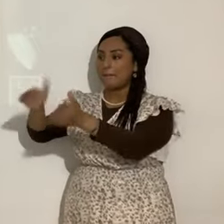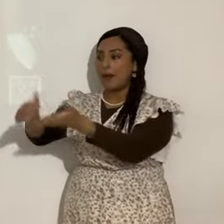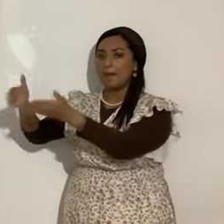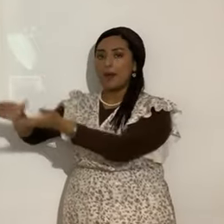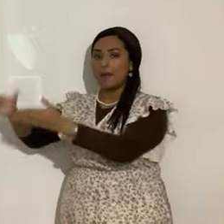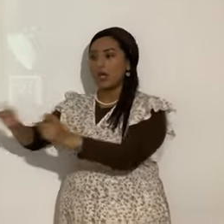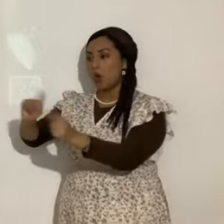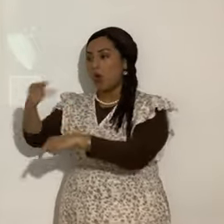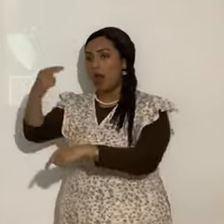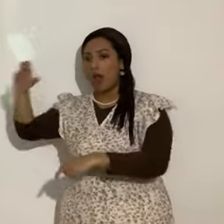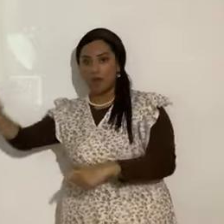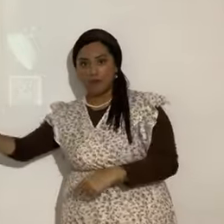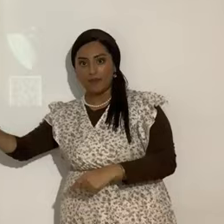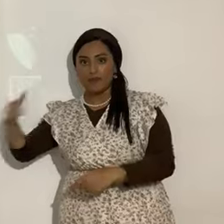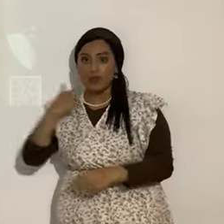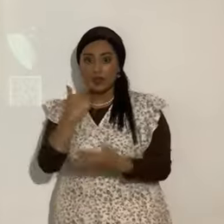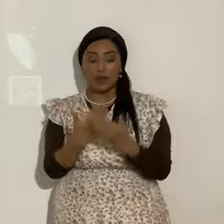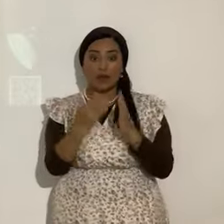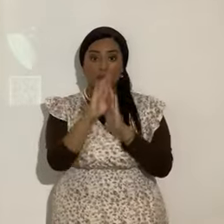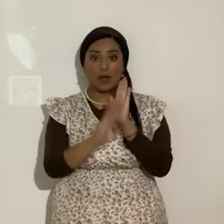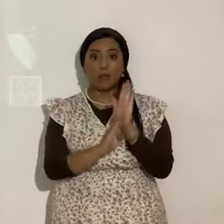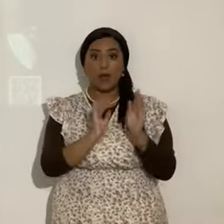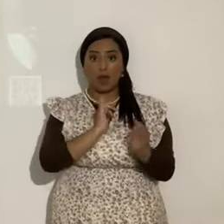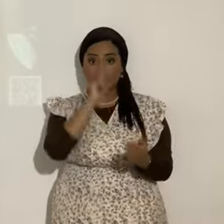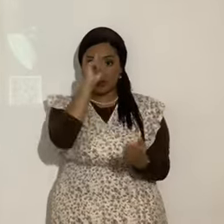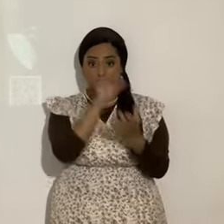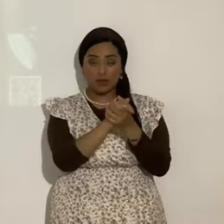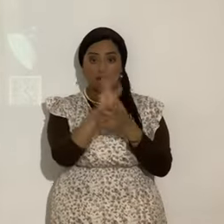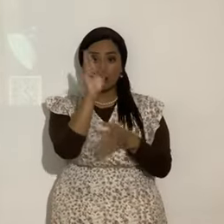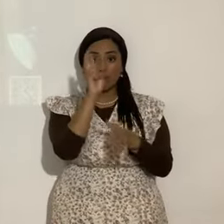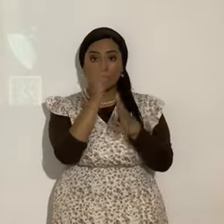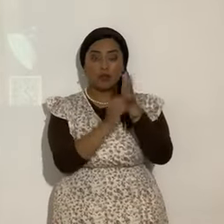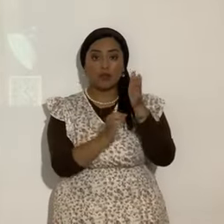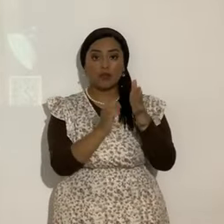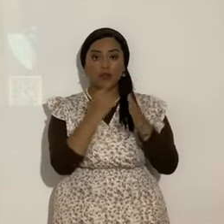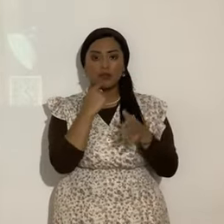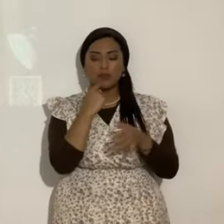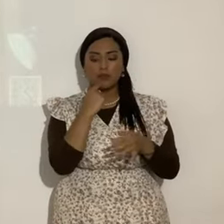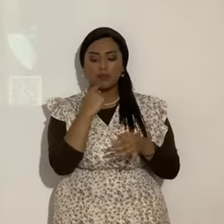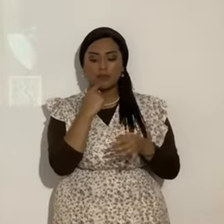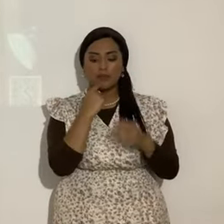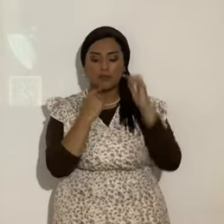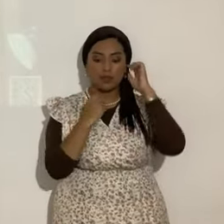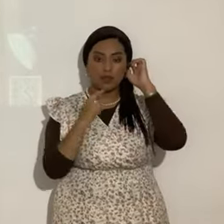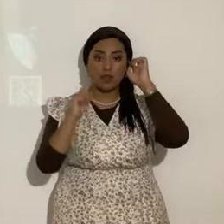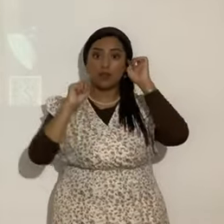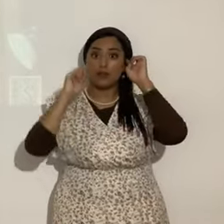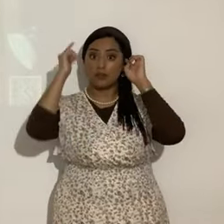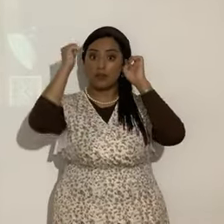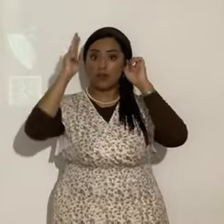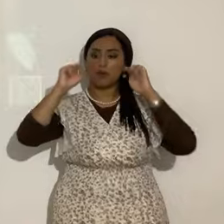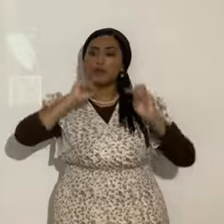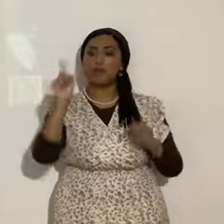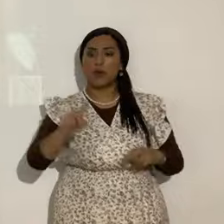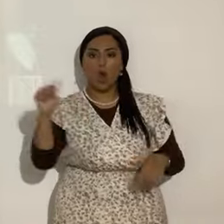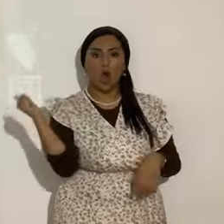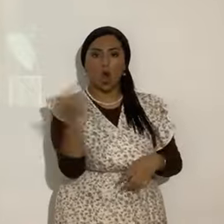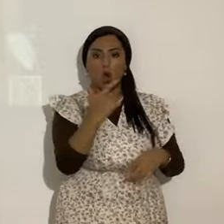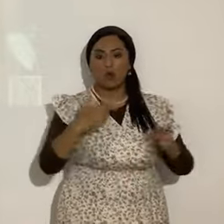las almas. Eso dice en la Biblia. Yo lo creo. En Apocalipsis dice y mandó a todos al lago de fuego. A todos los pecadores,